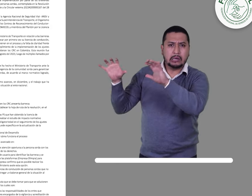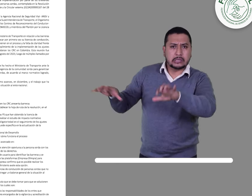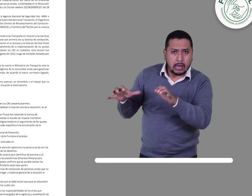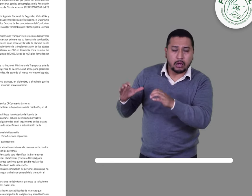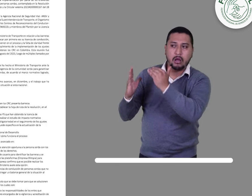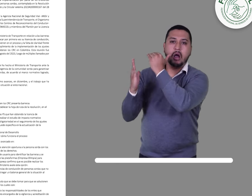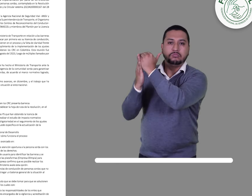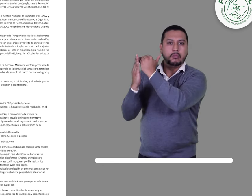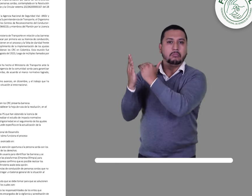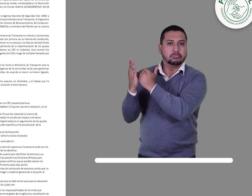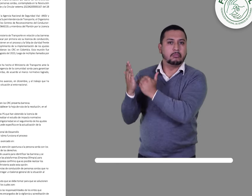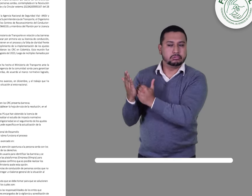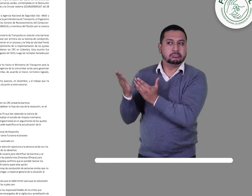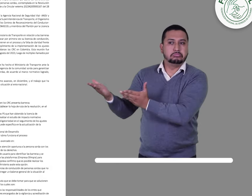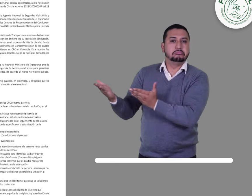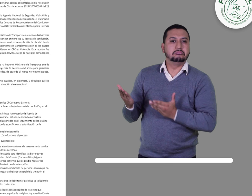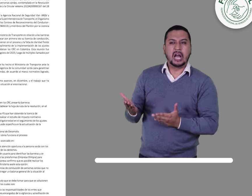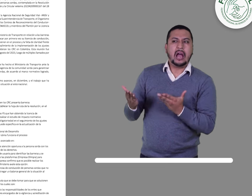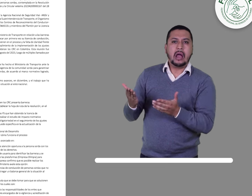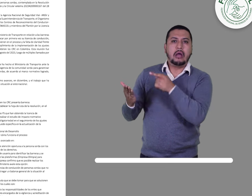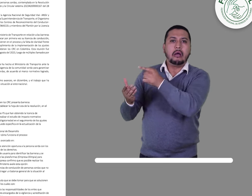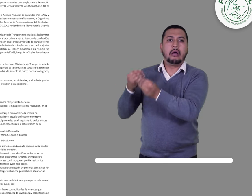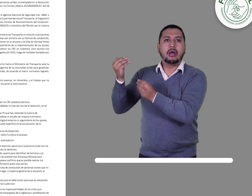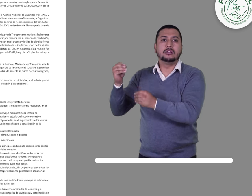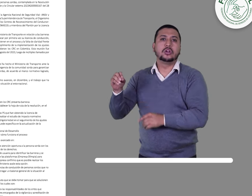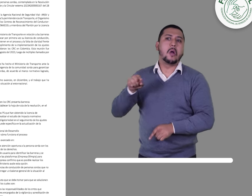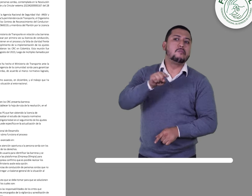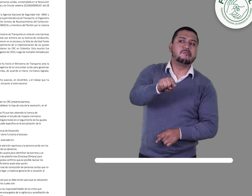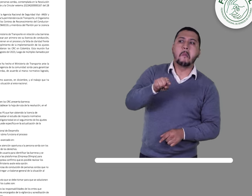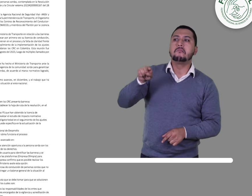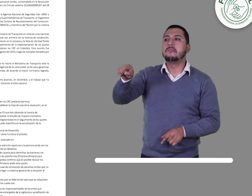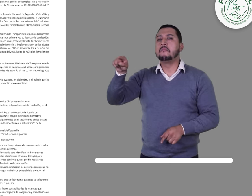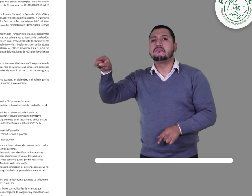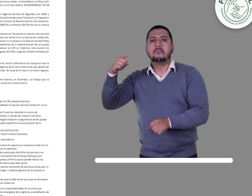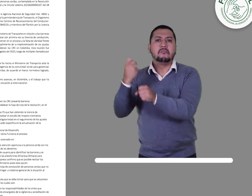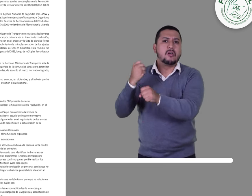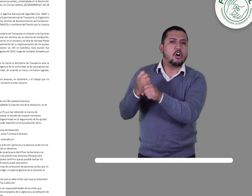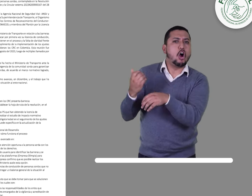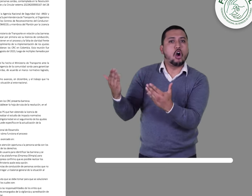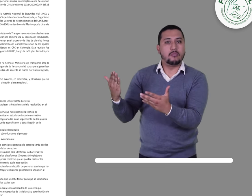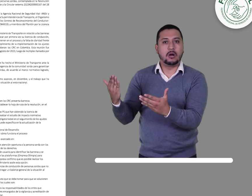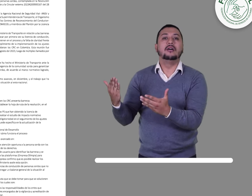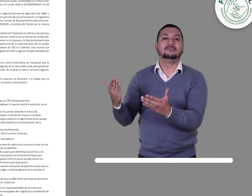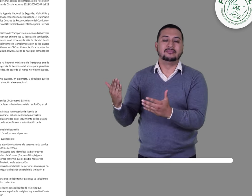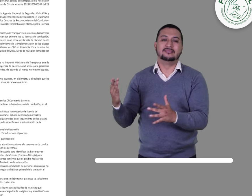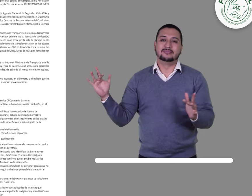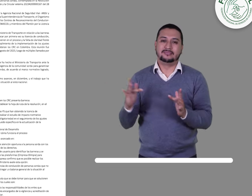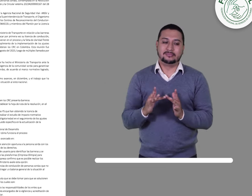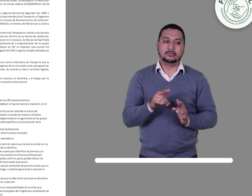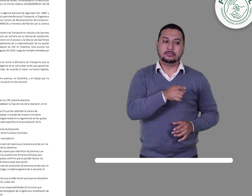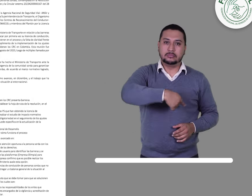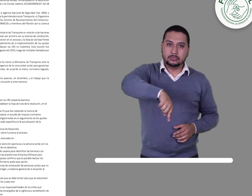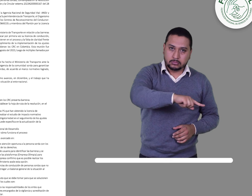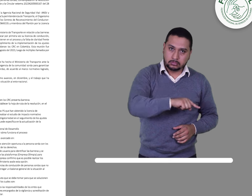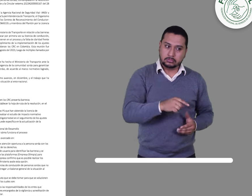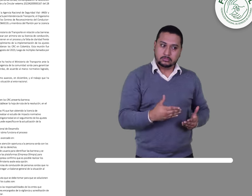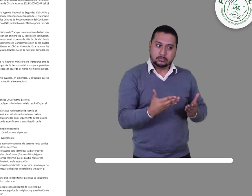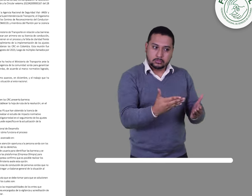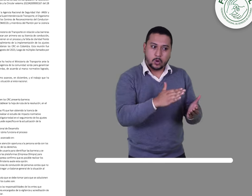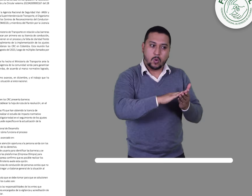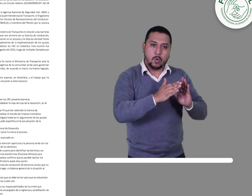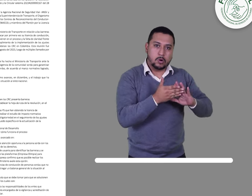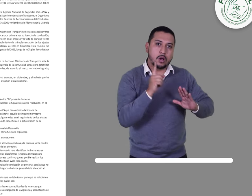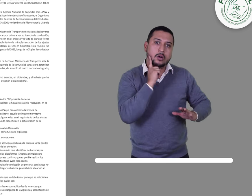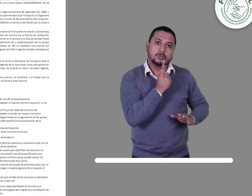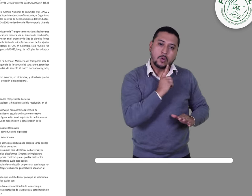los otros espacios de trabajo y la exigencia de la comunidad sorda para garantizar que la licencia sí pueda ser adquirida por